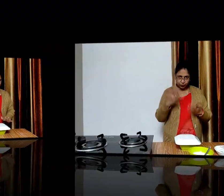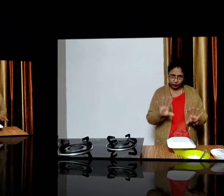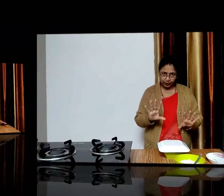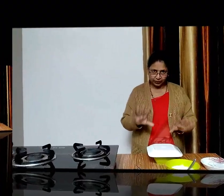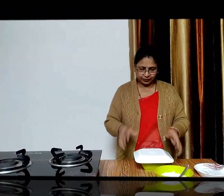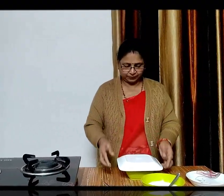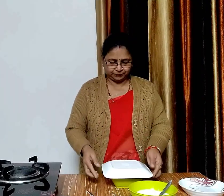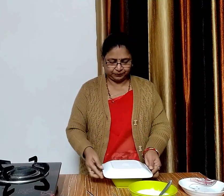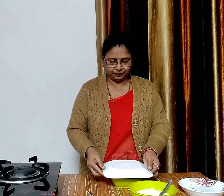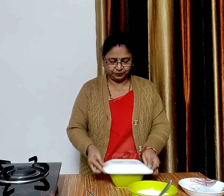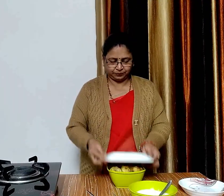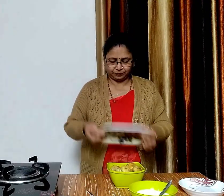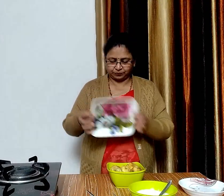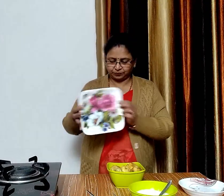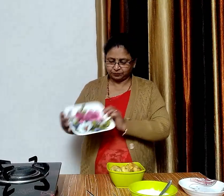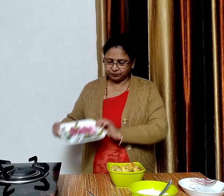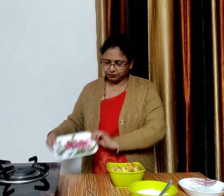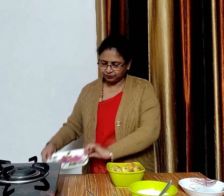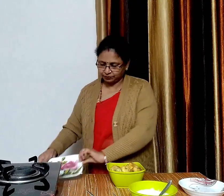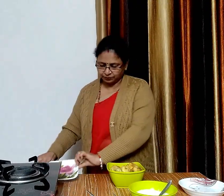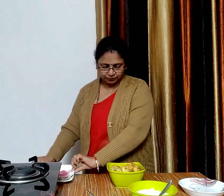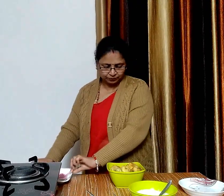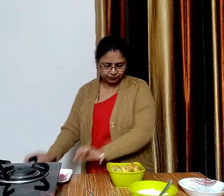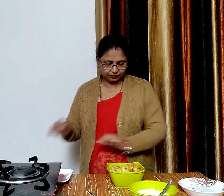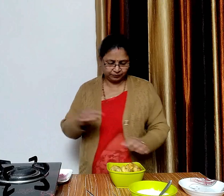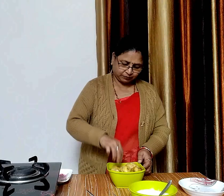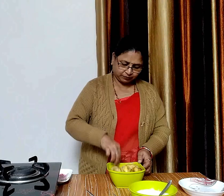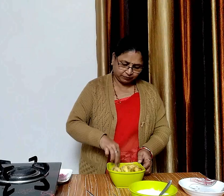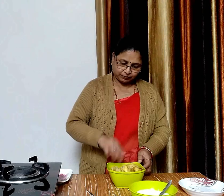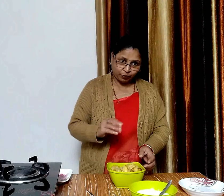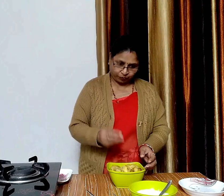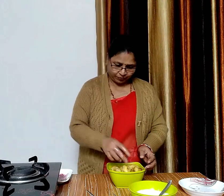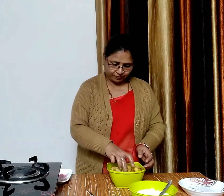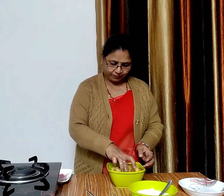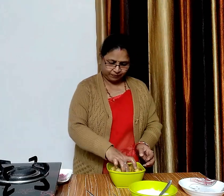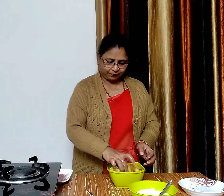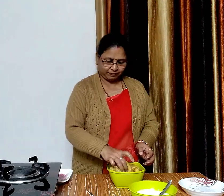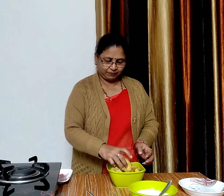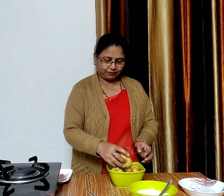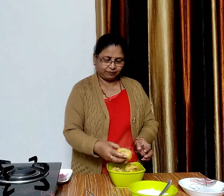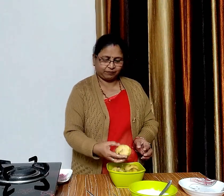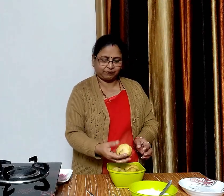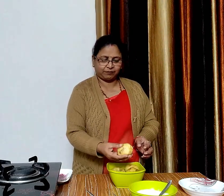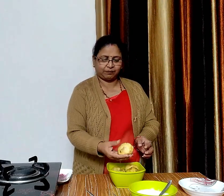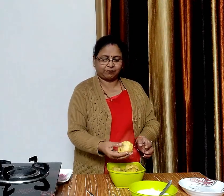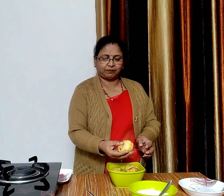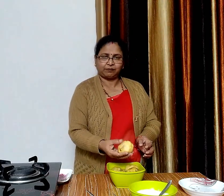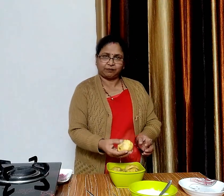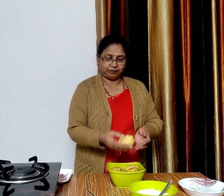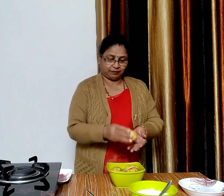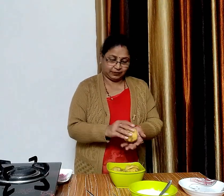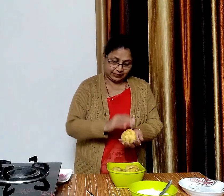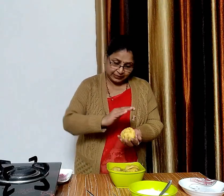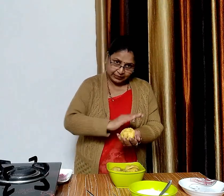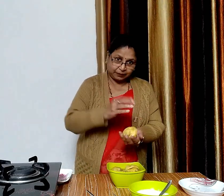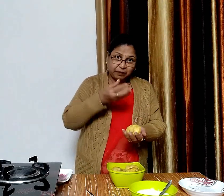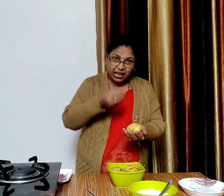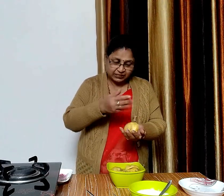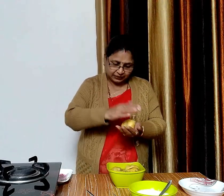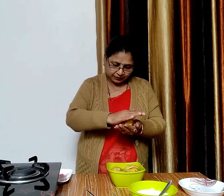पांच मिनट हो चुकी है देखिए ये सॉफ्ट हो गए है अब हम गुल कप्पे के बड़ों